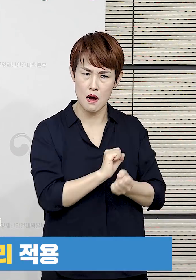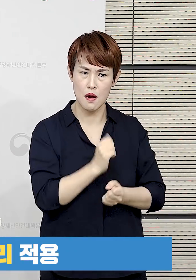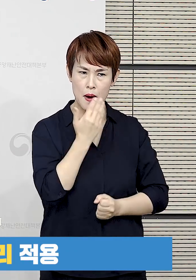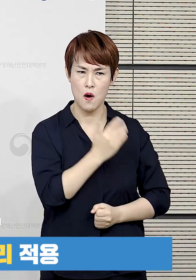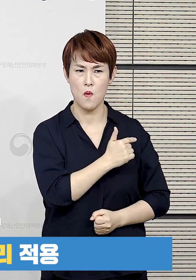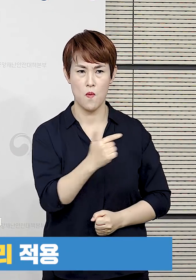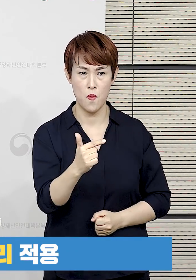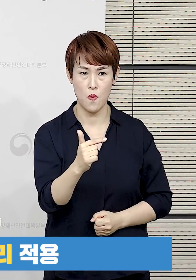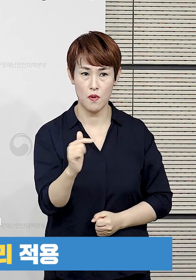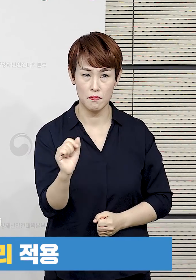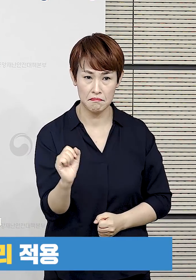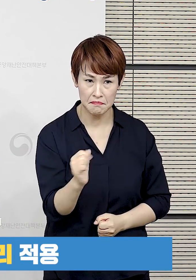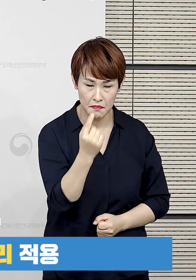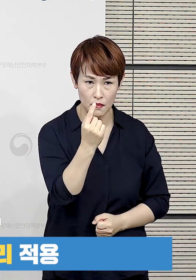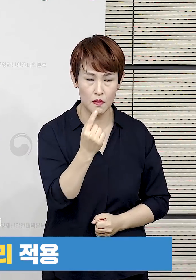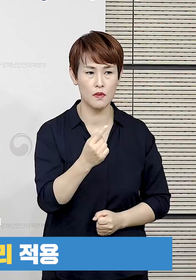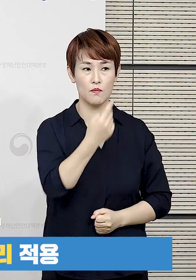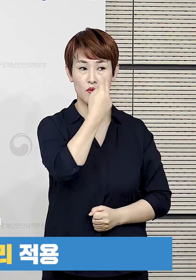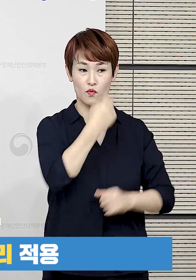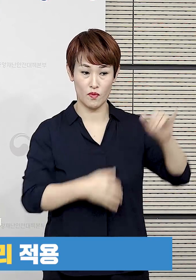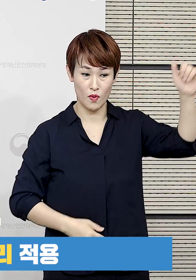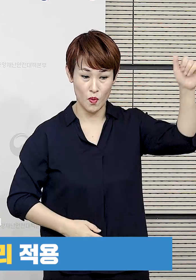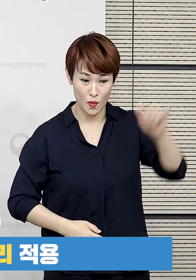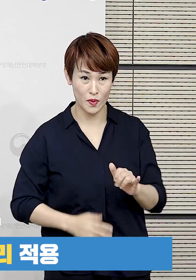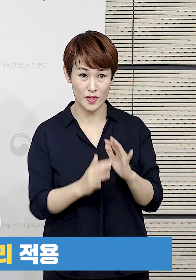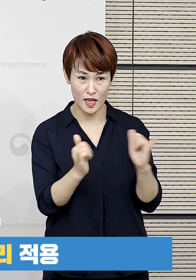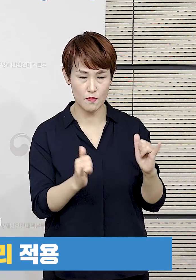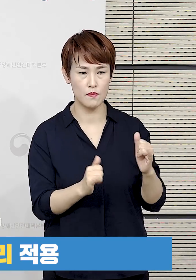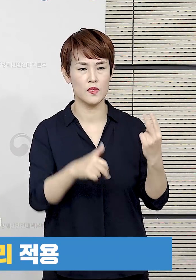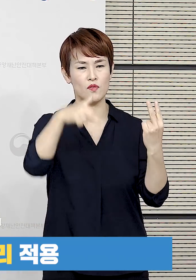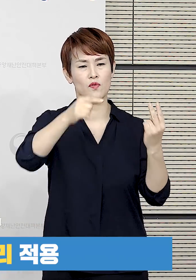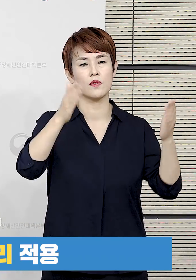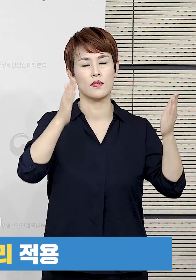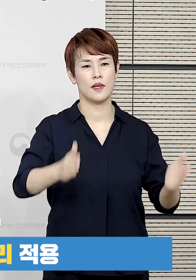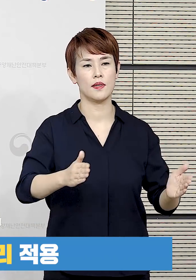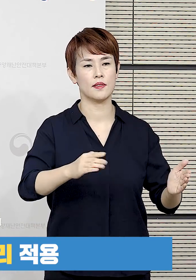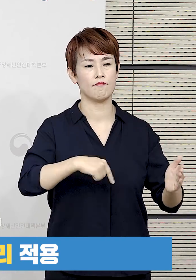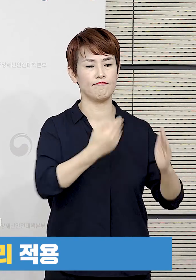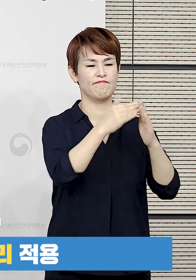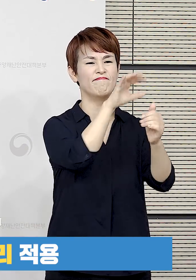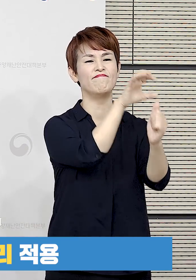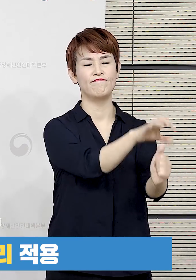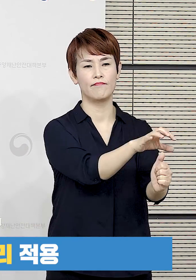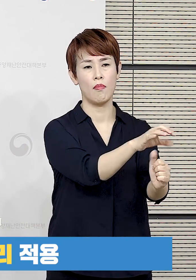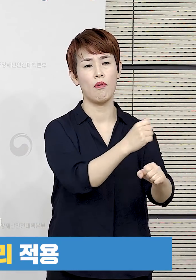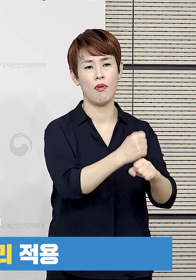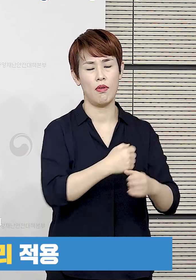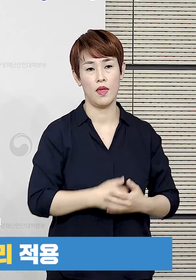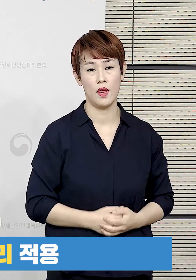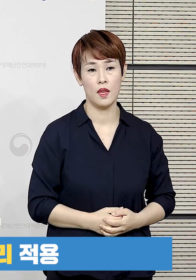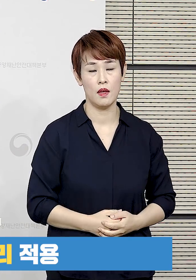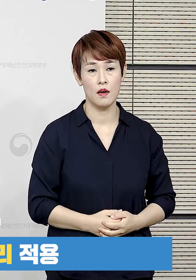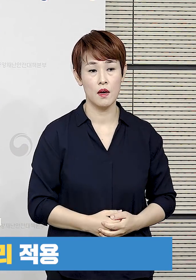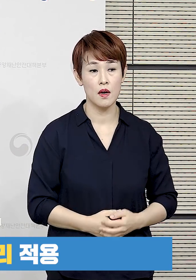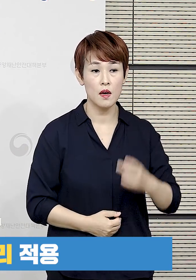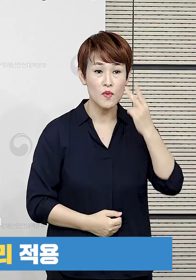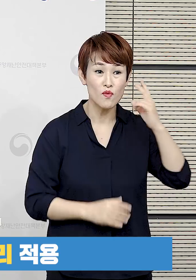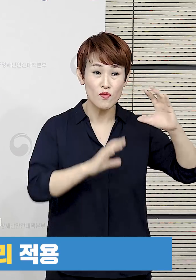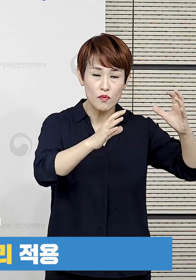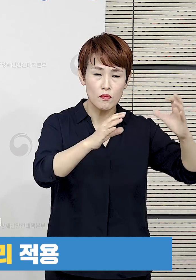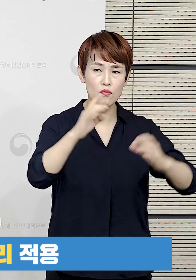코로나19 환자 유입 가능성이 커지고 있어 미국 입국자에 대해 2주간 자가격리를 적용하기로 하였습니다.